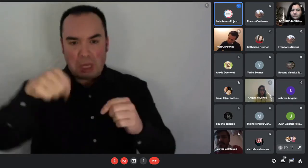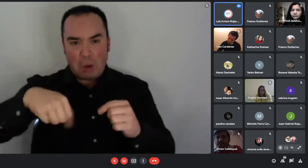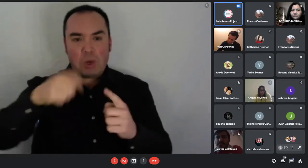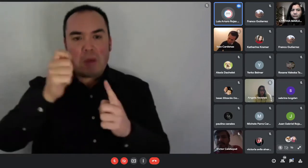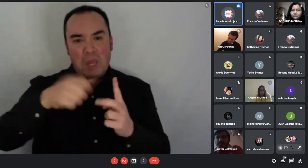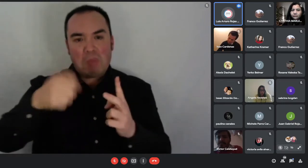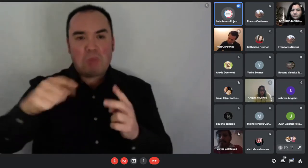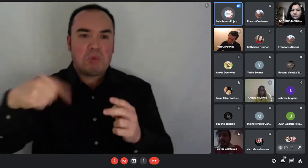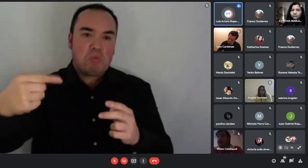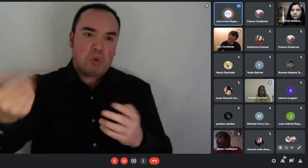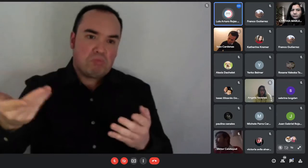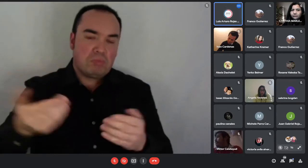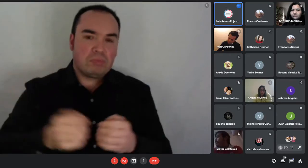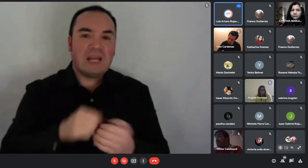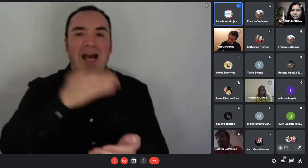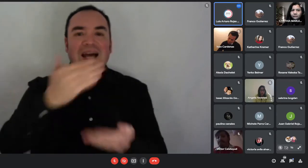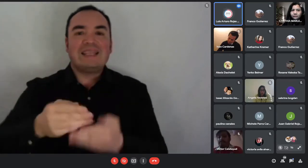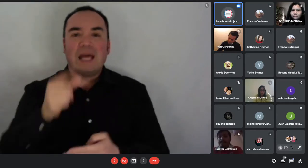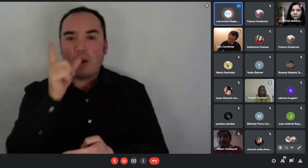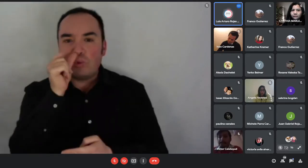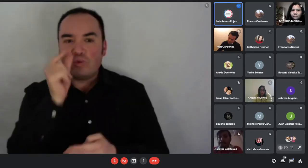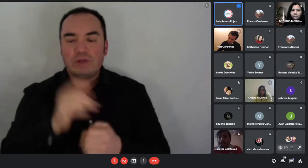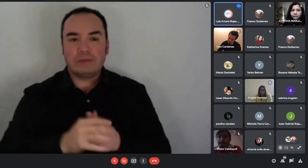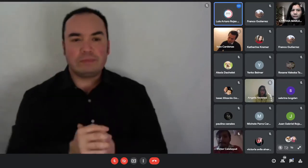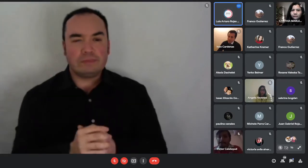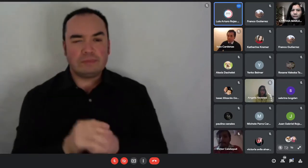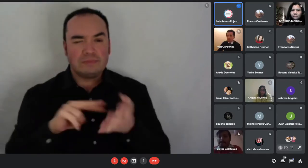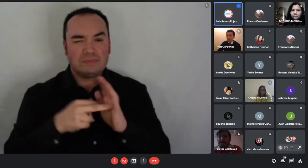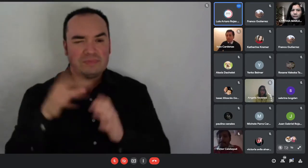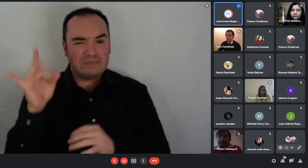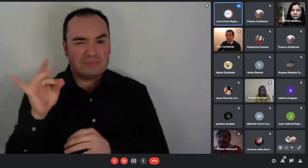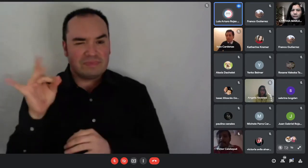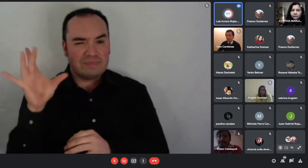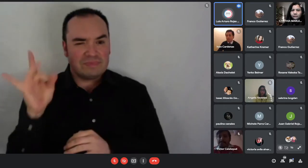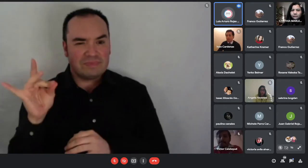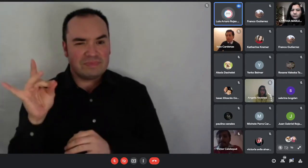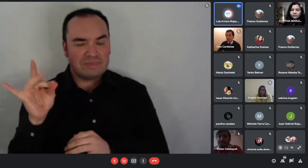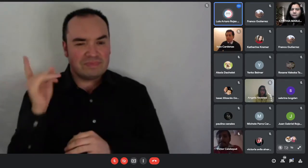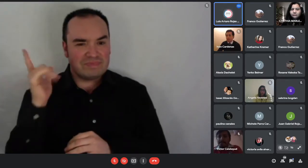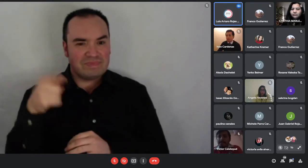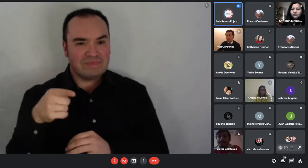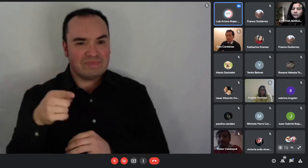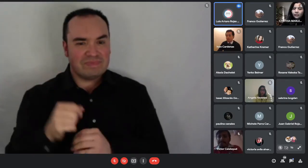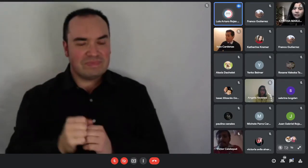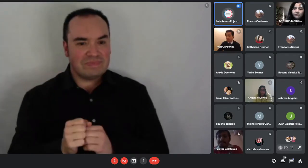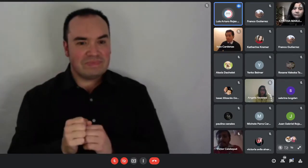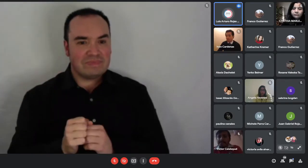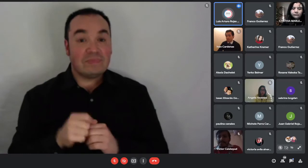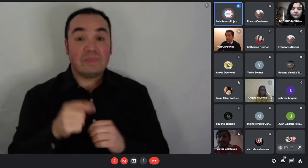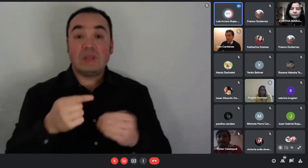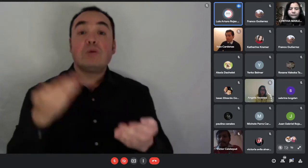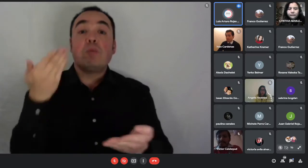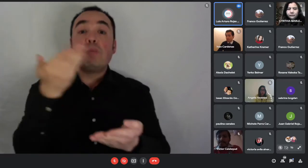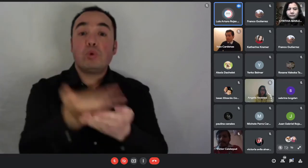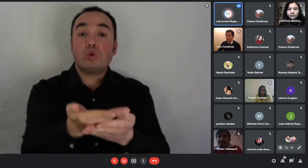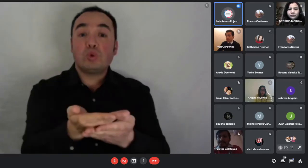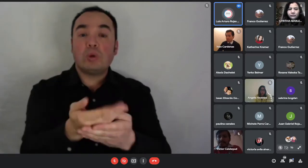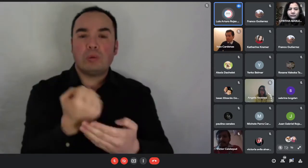bastante, sobre todo aquellas personas que hoy día son de allegado o de hacinamiento puedan, en